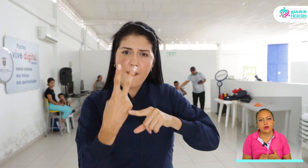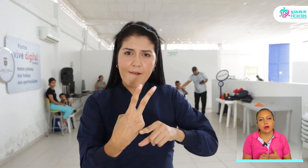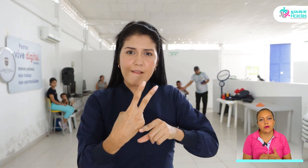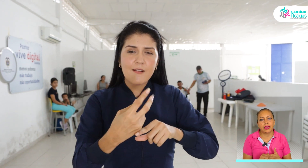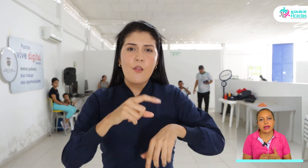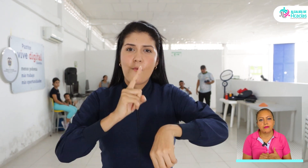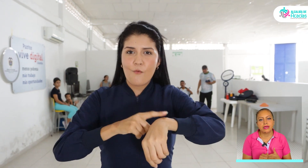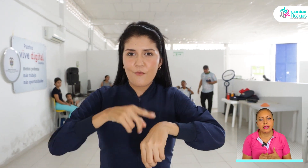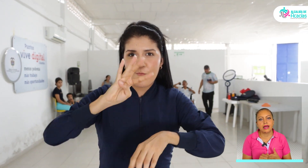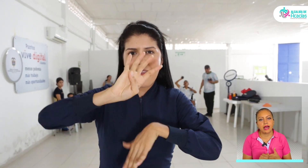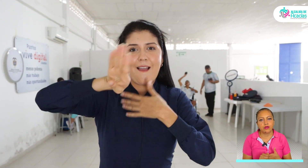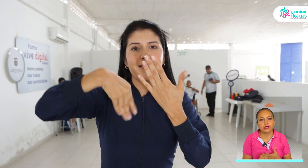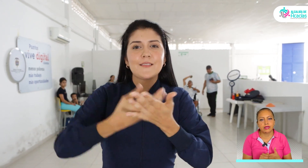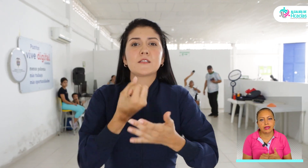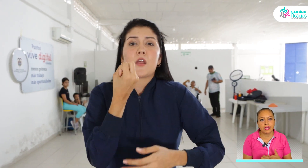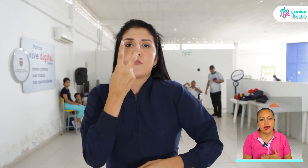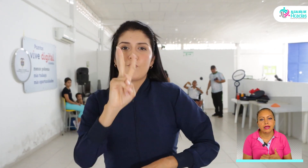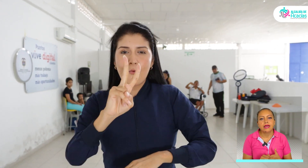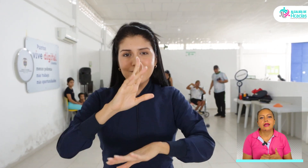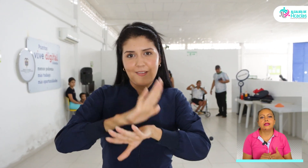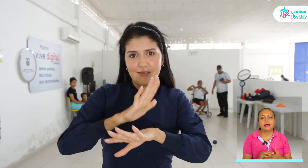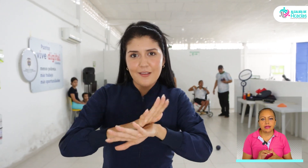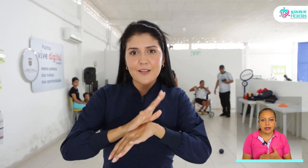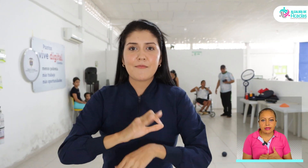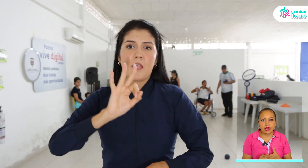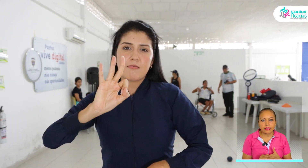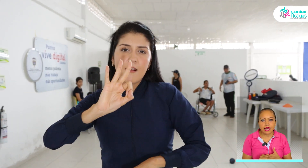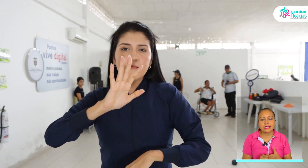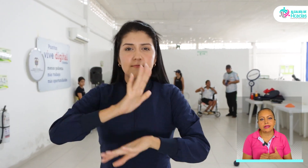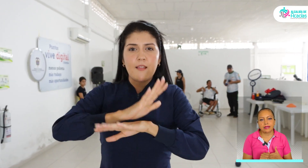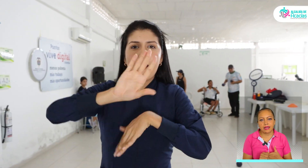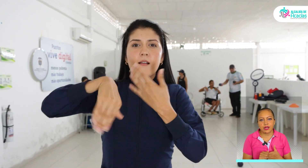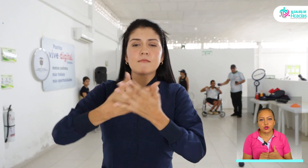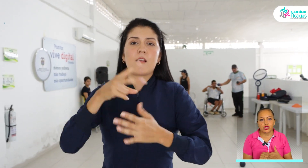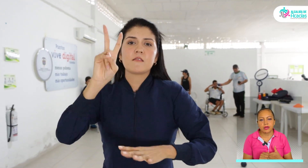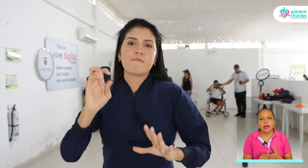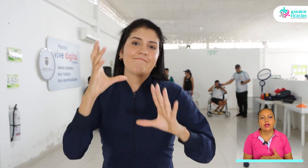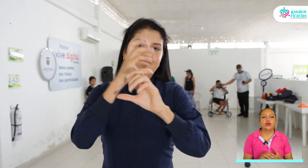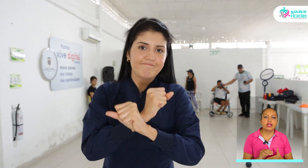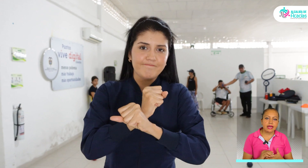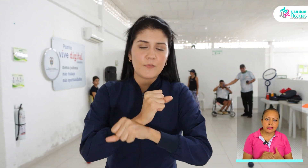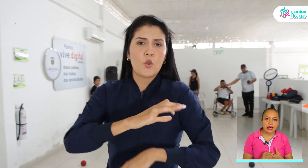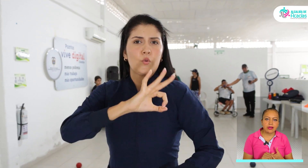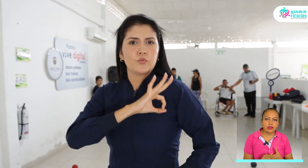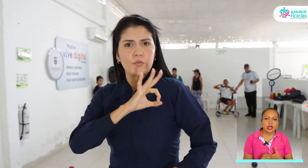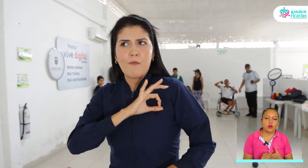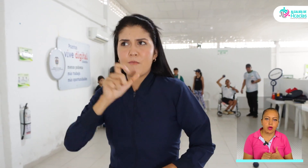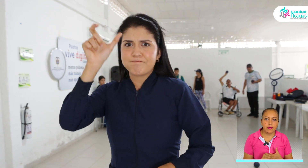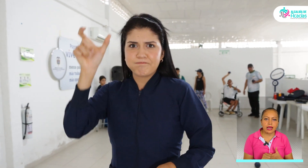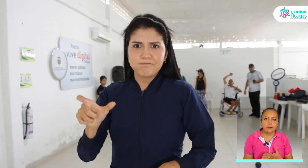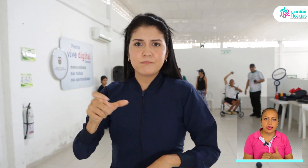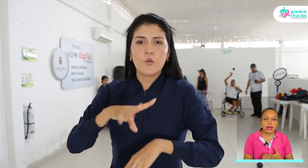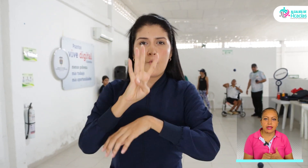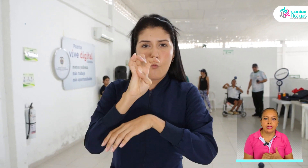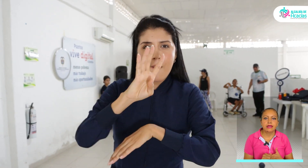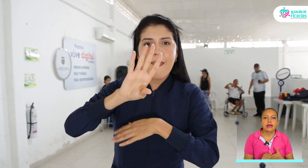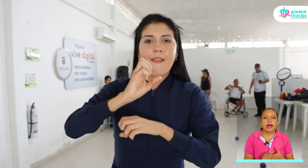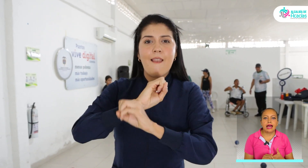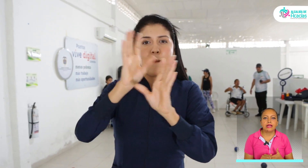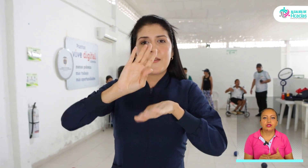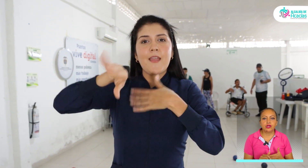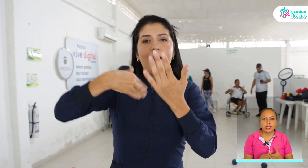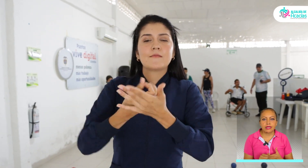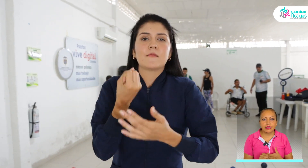viernes de 9 de la mañana a 12 del día, de 3 de la tarde a 7 de la noche. Los días sábados de 9 de la mañana